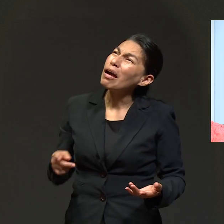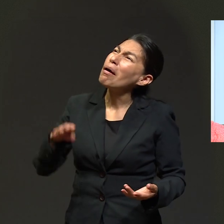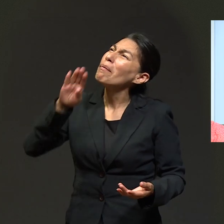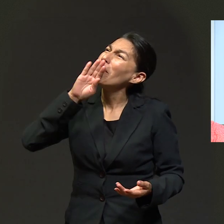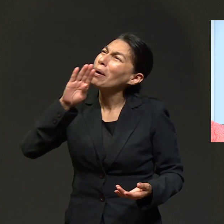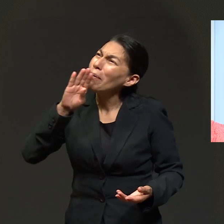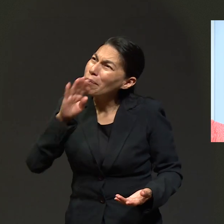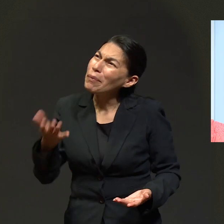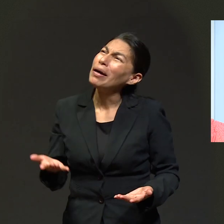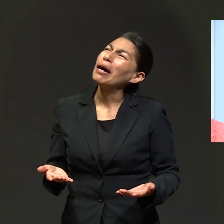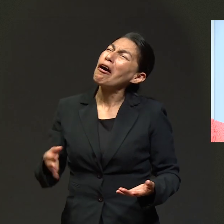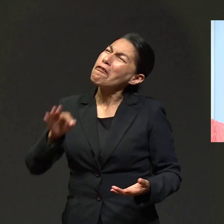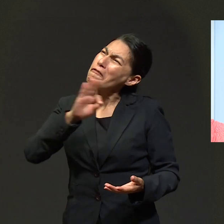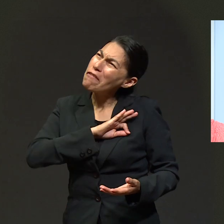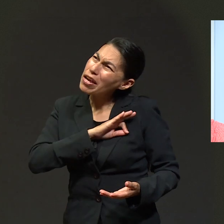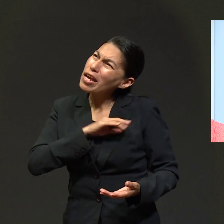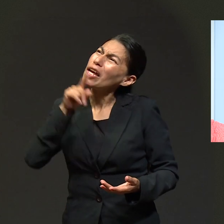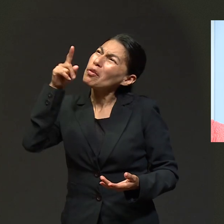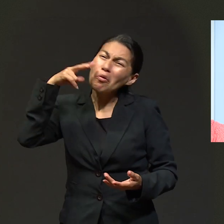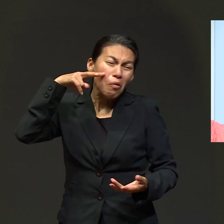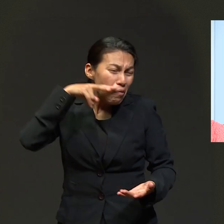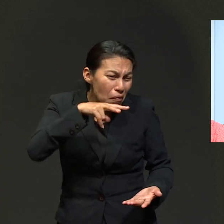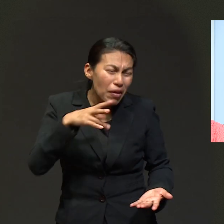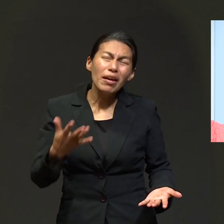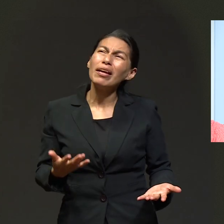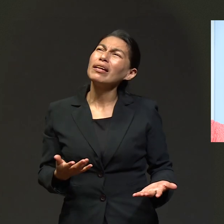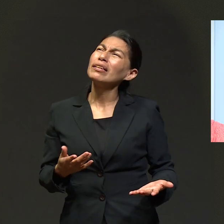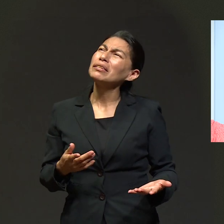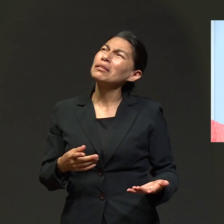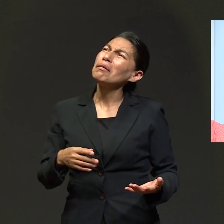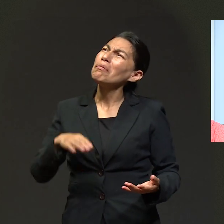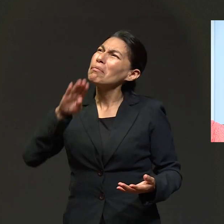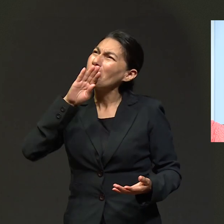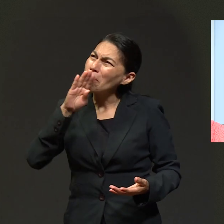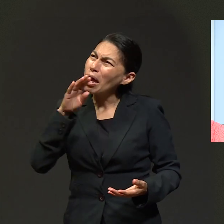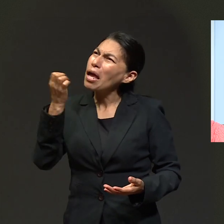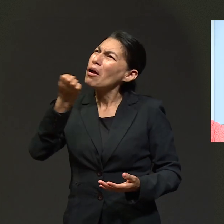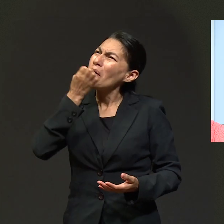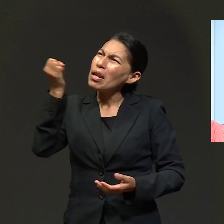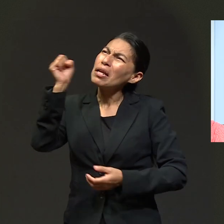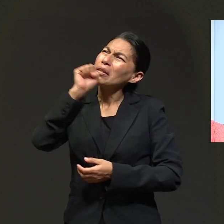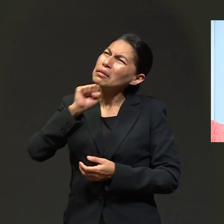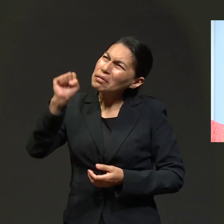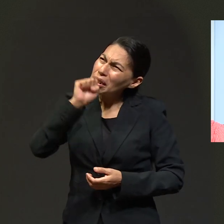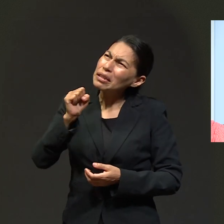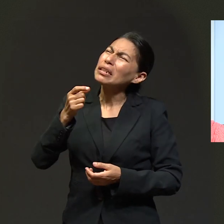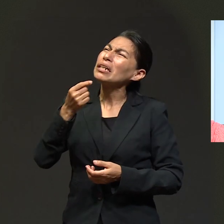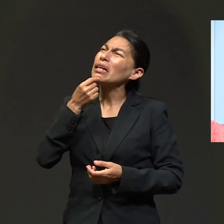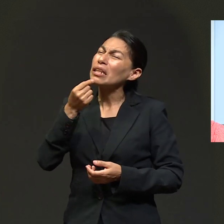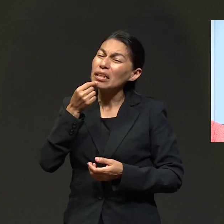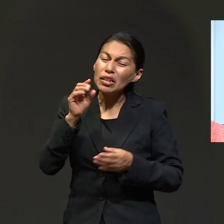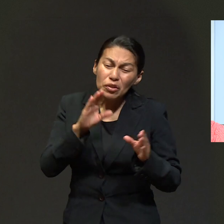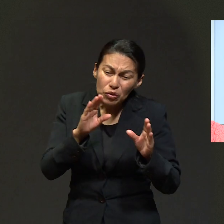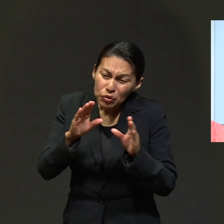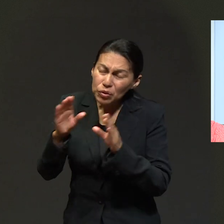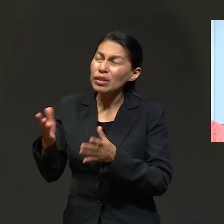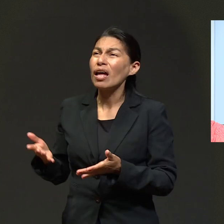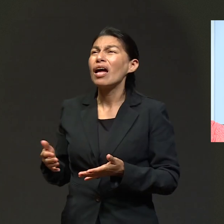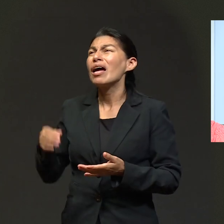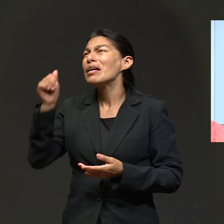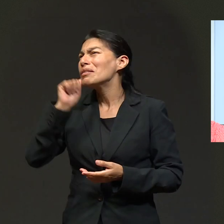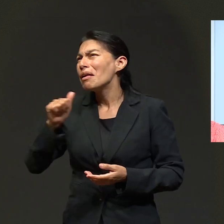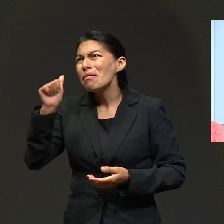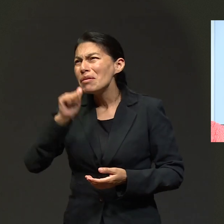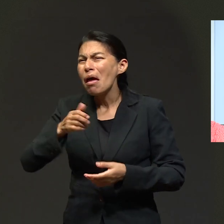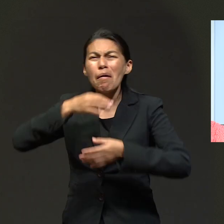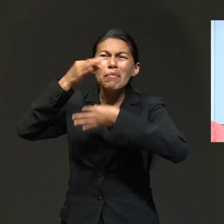me acuerdo que yo le dije, Dios, si tú has visto que mi mamá es una mujer de fe, si has visto que mi mamá ha estado en escuelas sabáticas, en ministerios